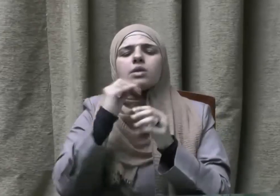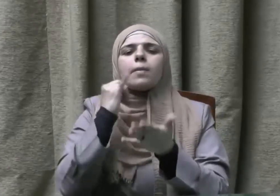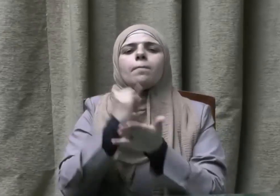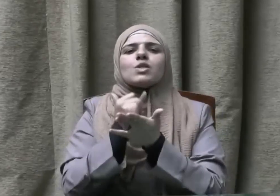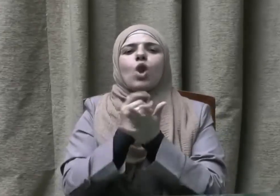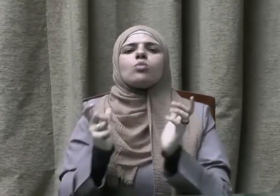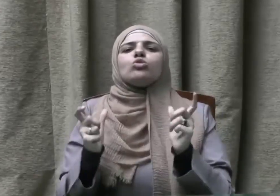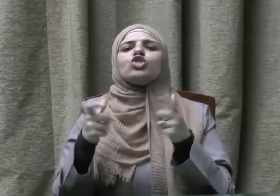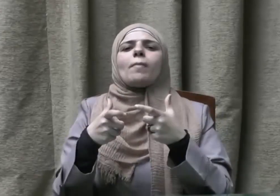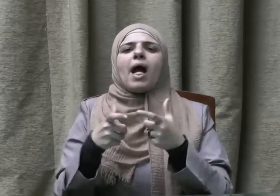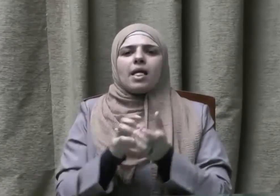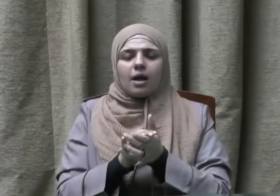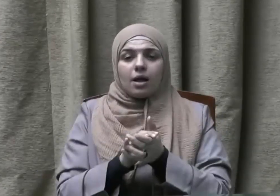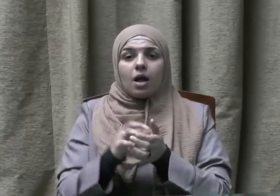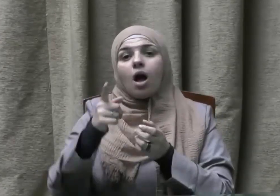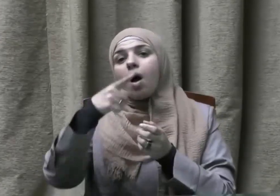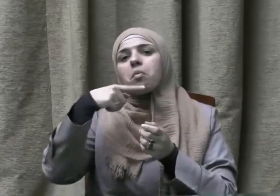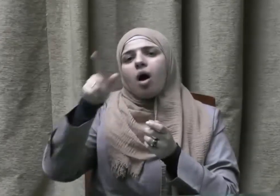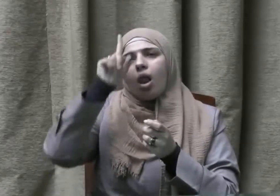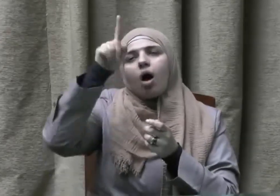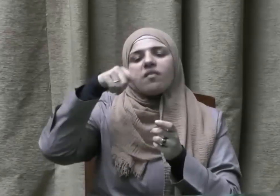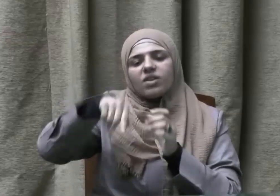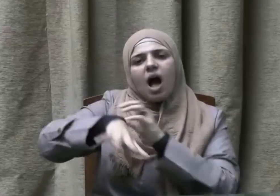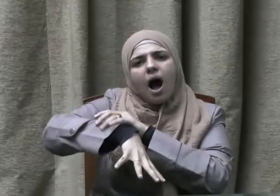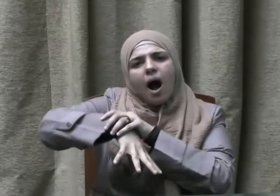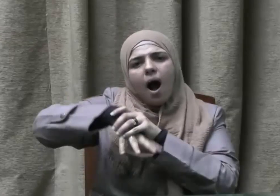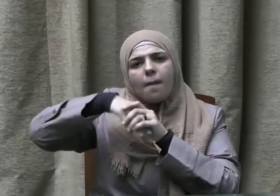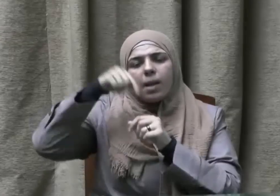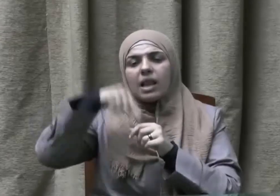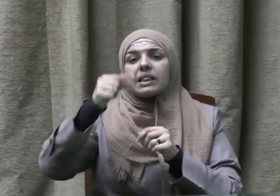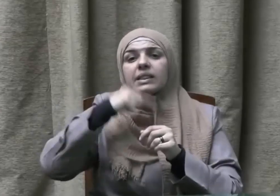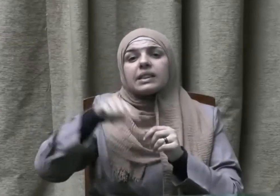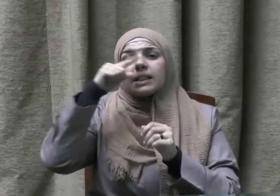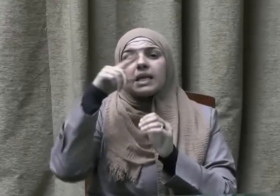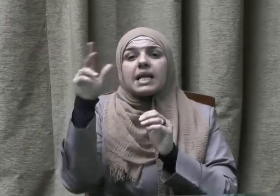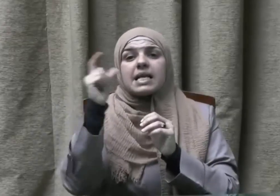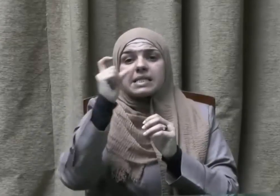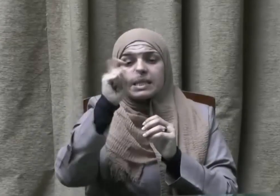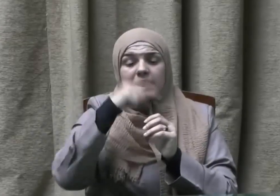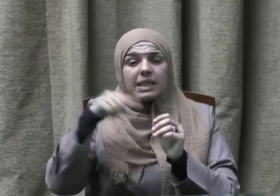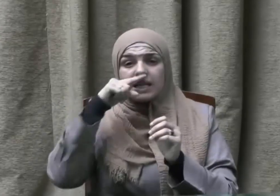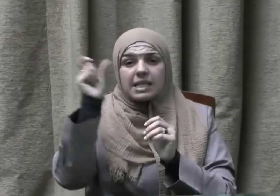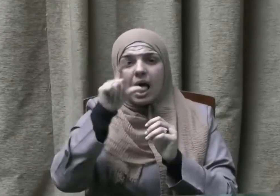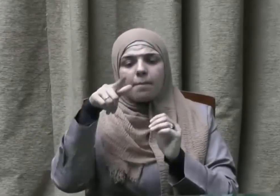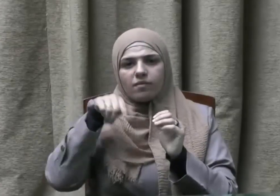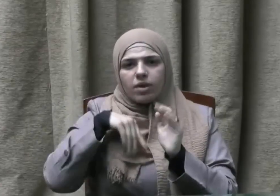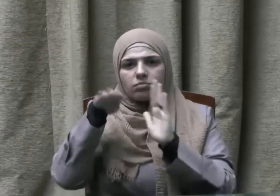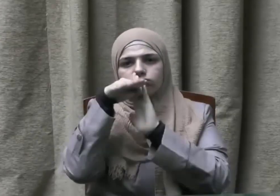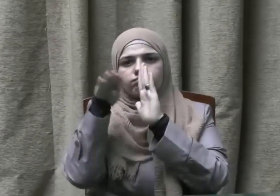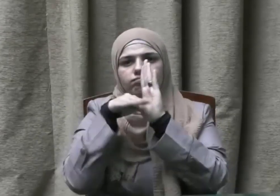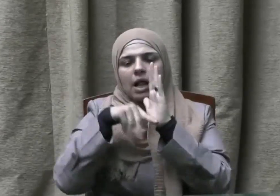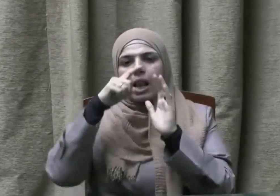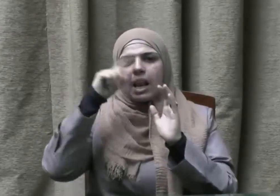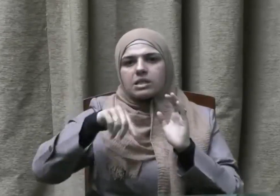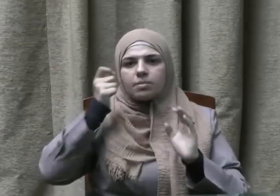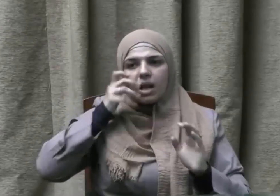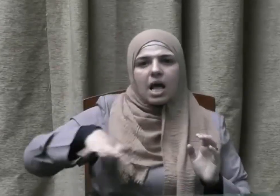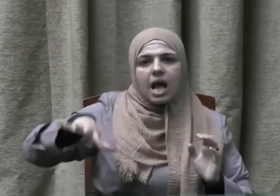آمنة مستقرة يسودها المودة والإجلال والاحترام والتكافل والتضامن الاجتماعي